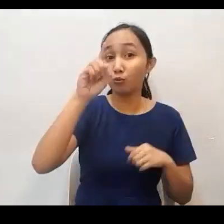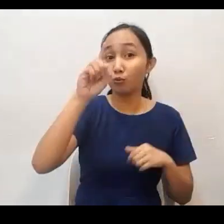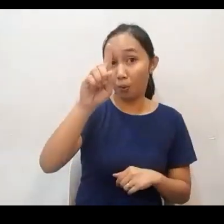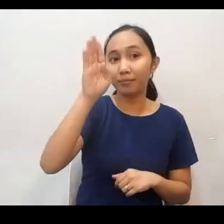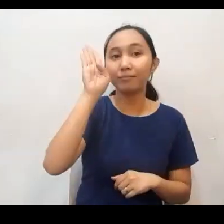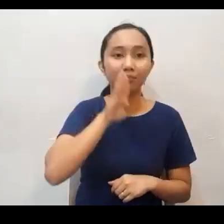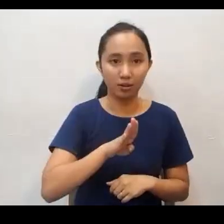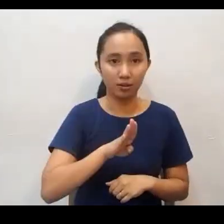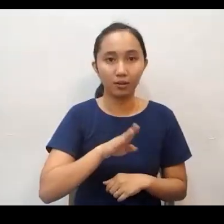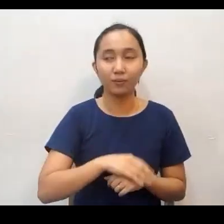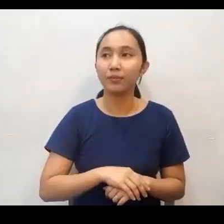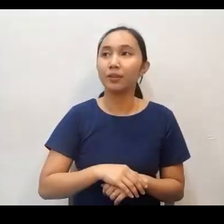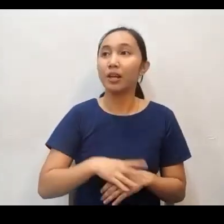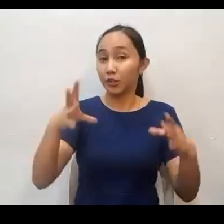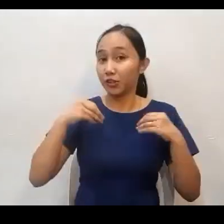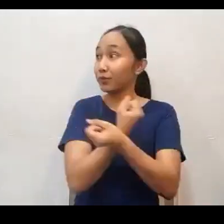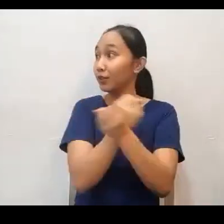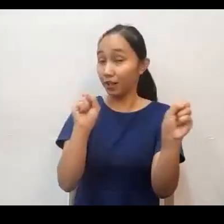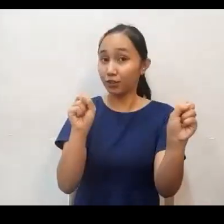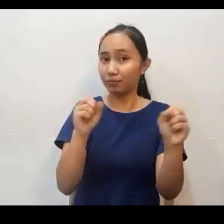Meron pong isang brother na naligtas